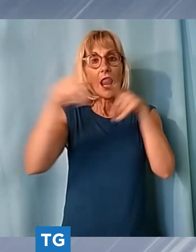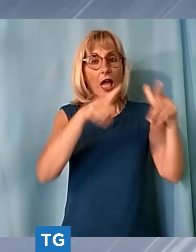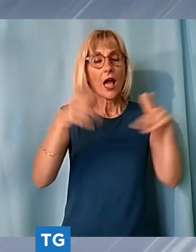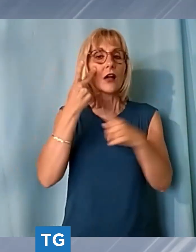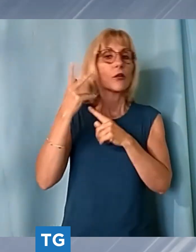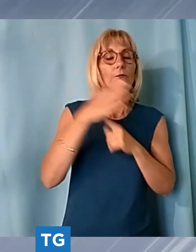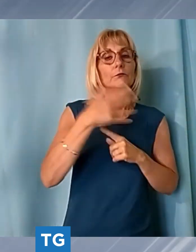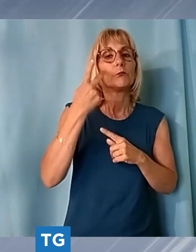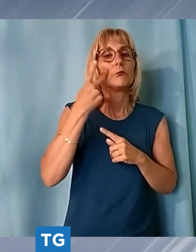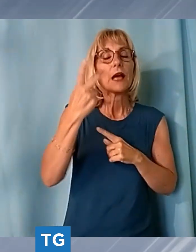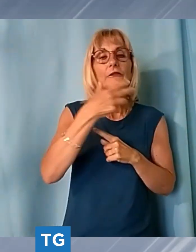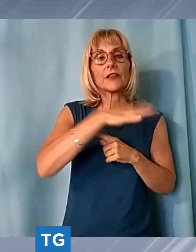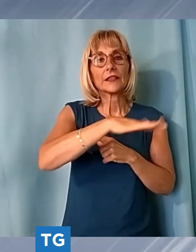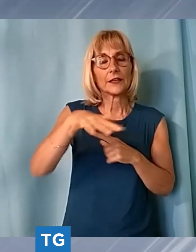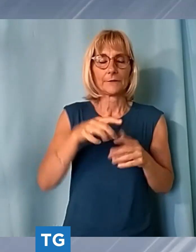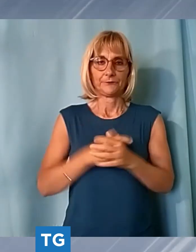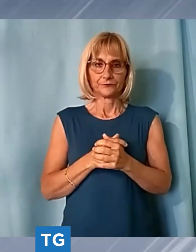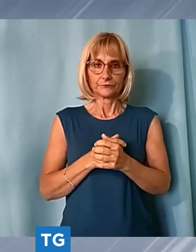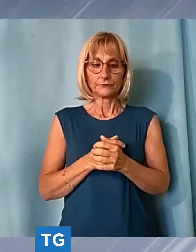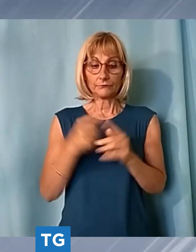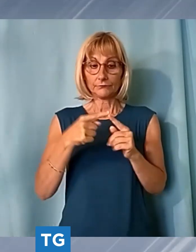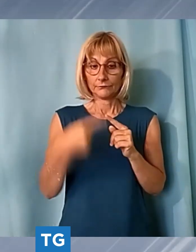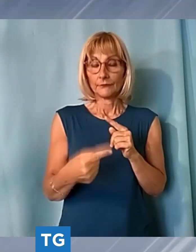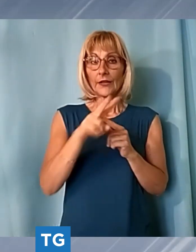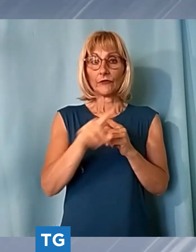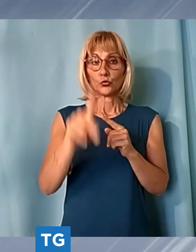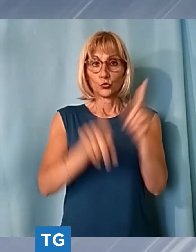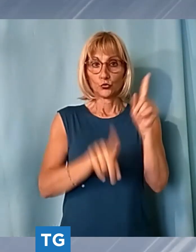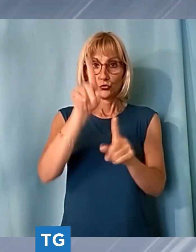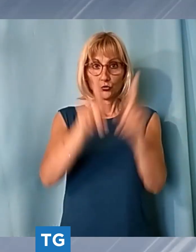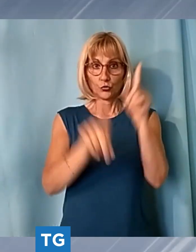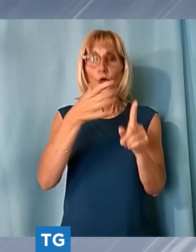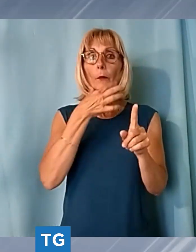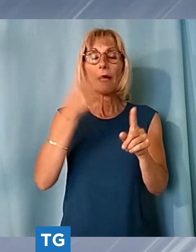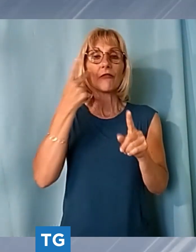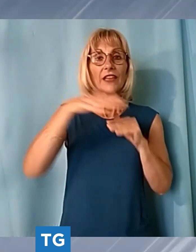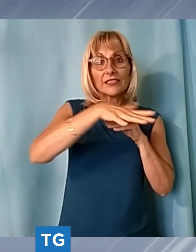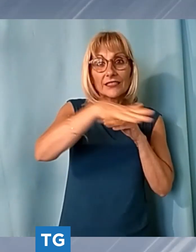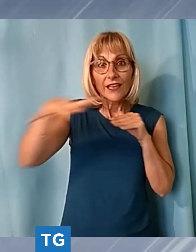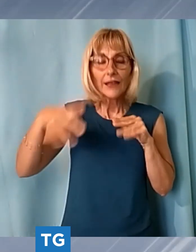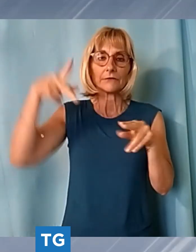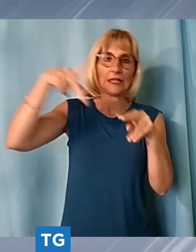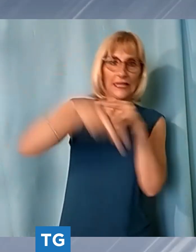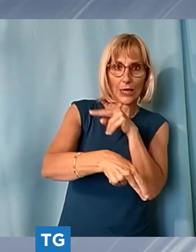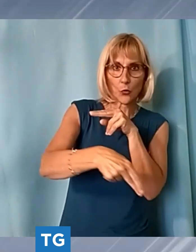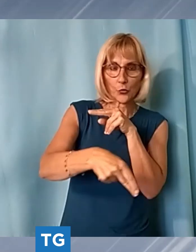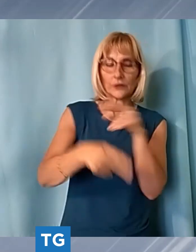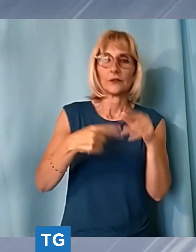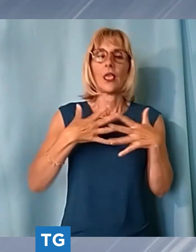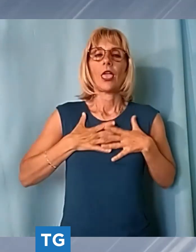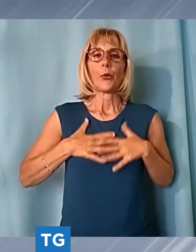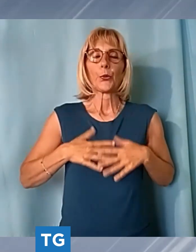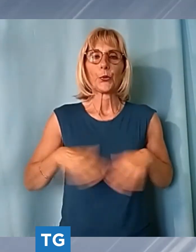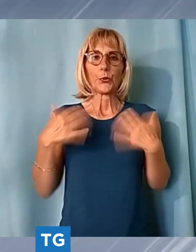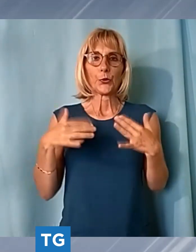'annuncio dell'inaugurazione il prossimo 21 giugno del belvedere di torre del lago puccini ha fatto tirare un sospiro di sollievo a operatori